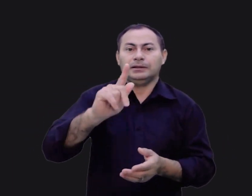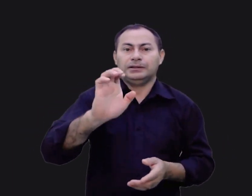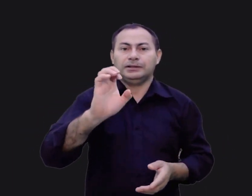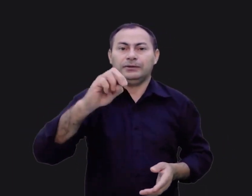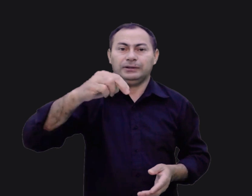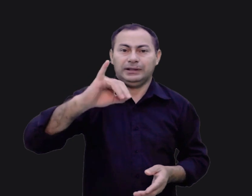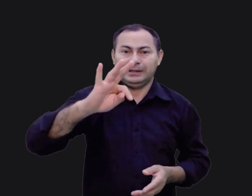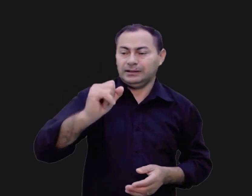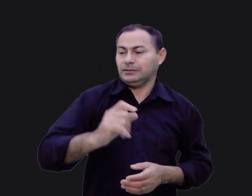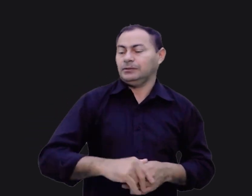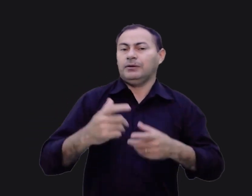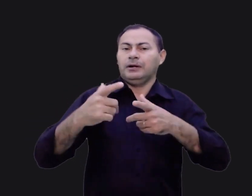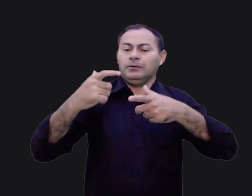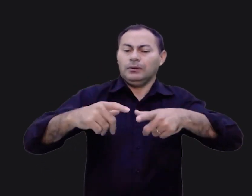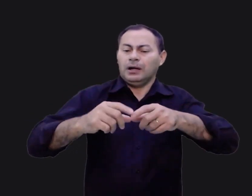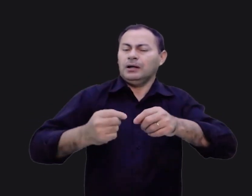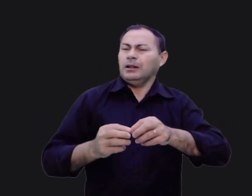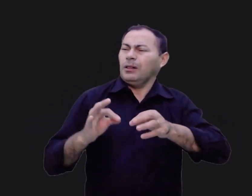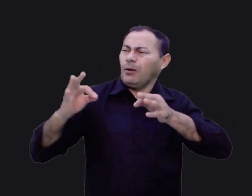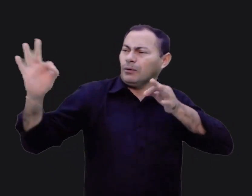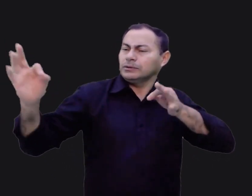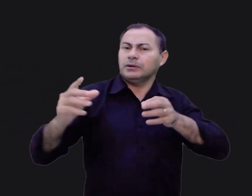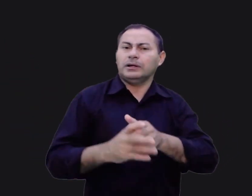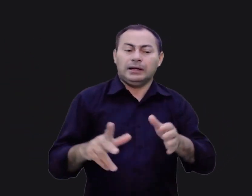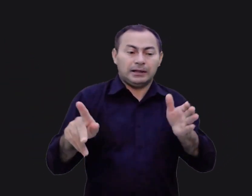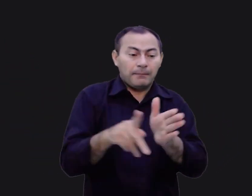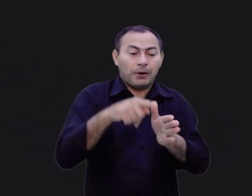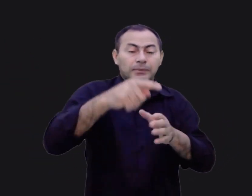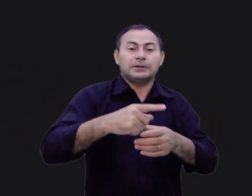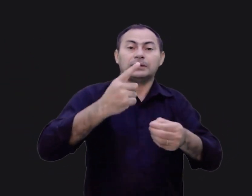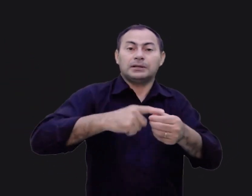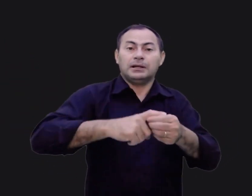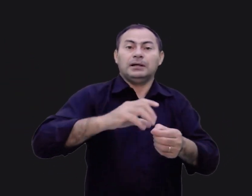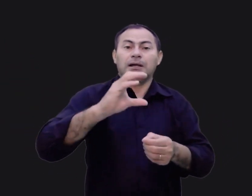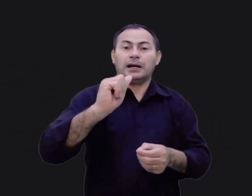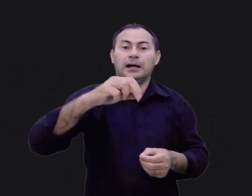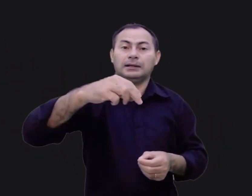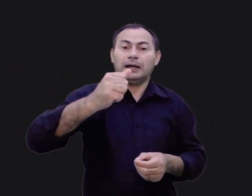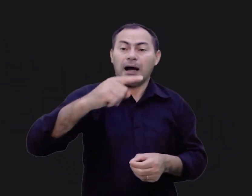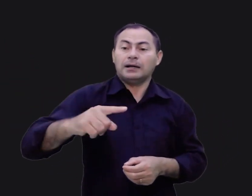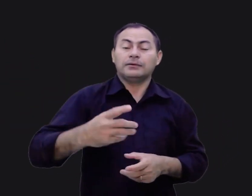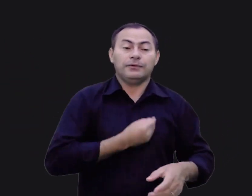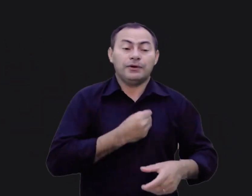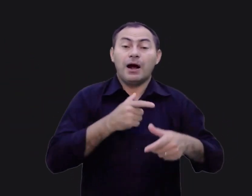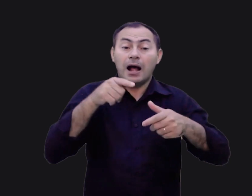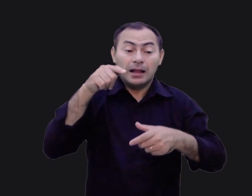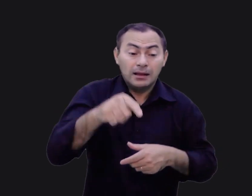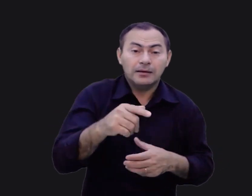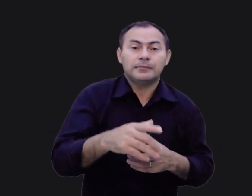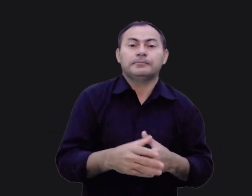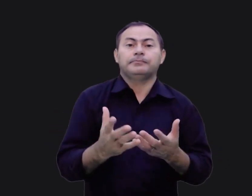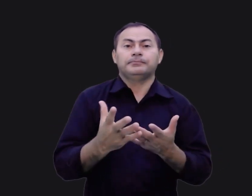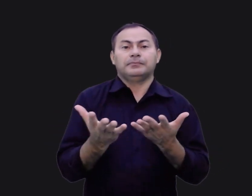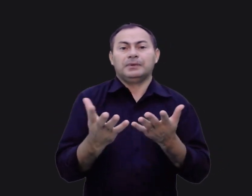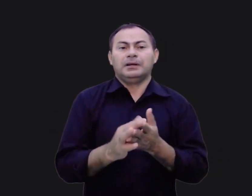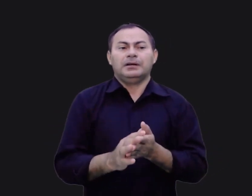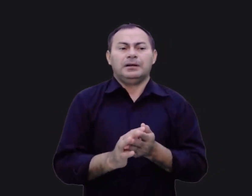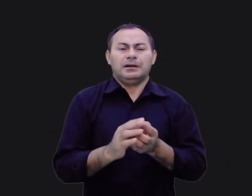gibionitas não eram de uma terra distante. Eles eram, era dali mesmo, das terras de Canaã. Eles eram tão